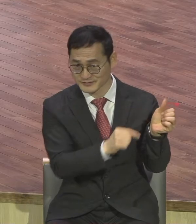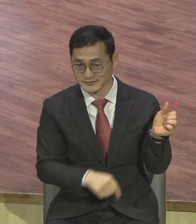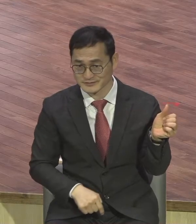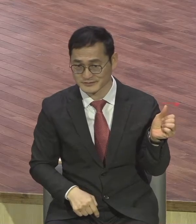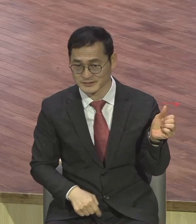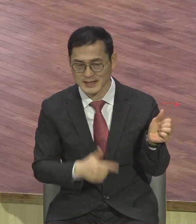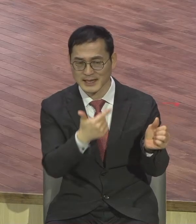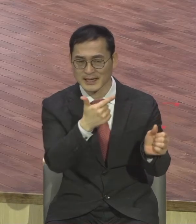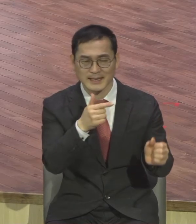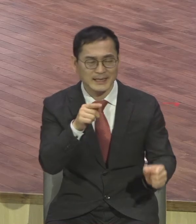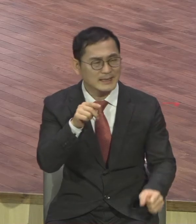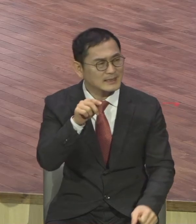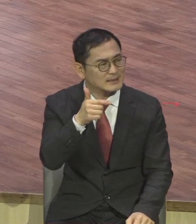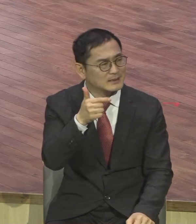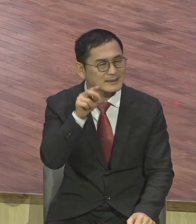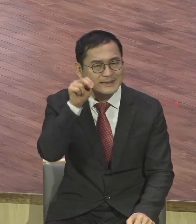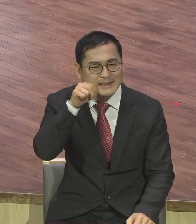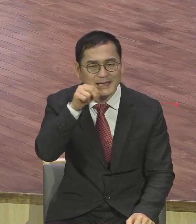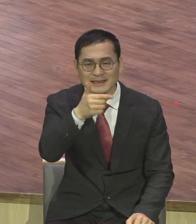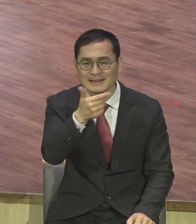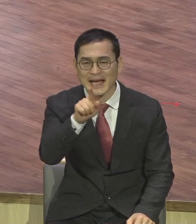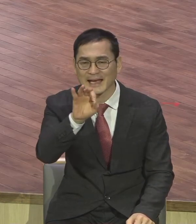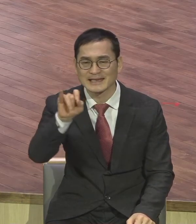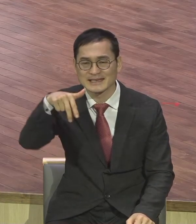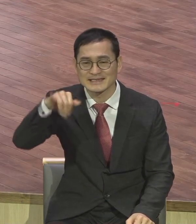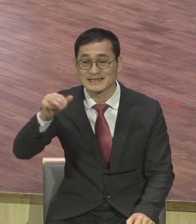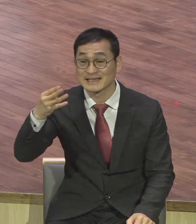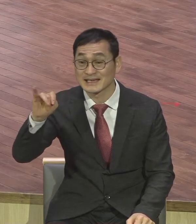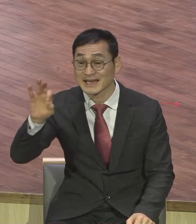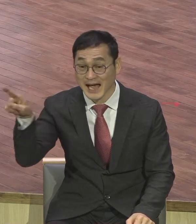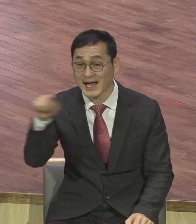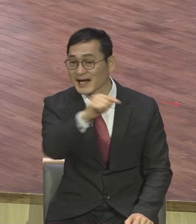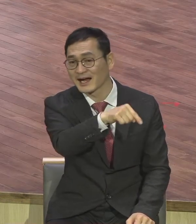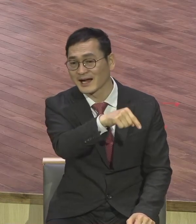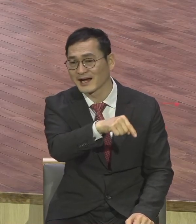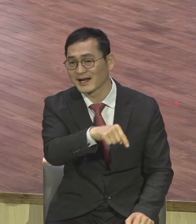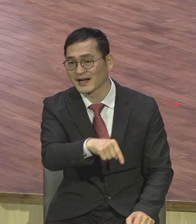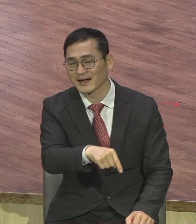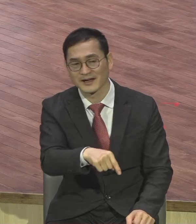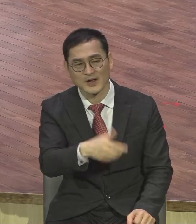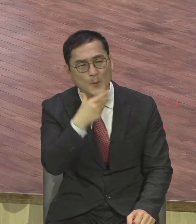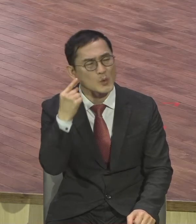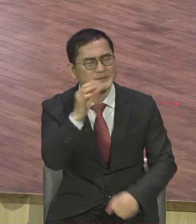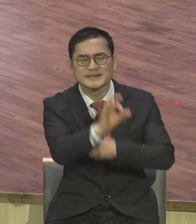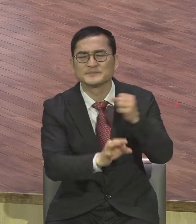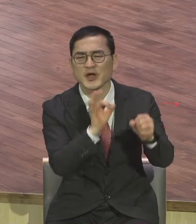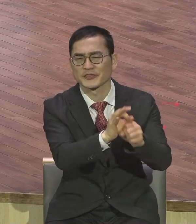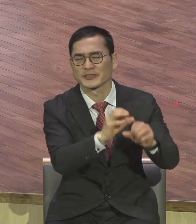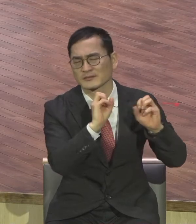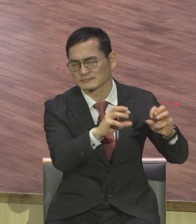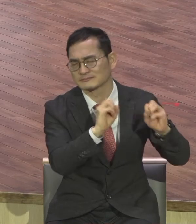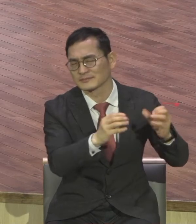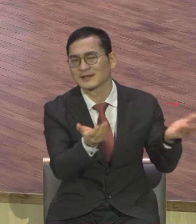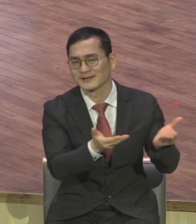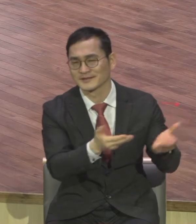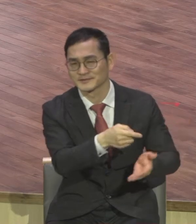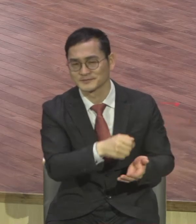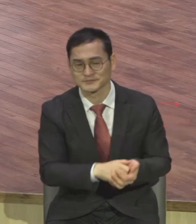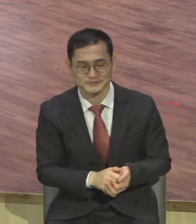했는데 그 오지에 가가지고 처음에 딱 갔는데 부임을 딱 아프리카 갔는데 딱 갔는데 막